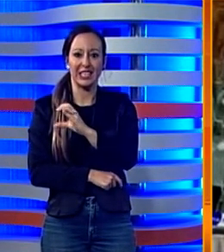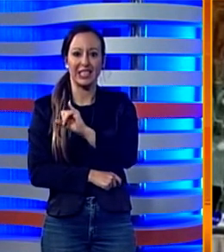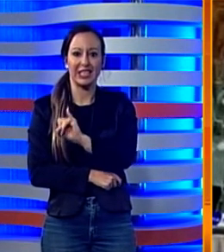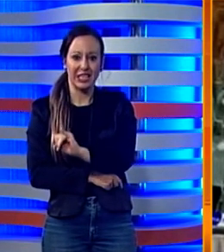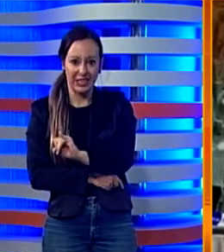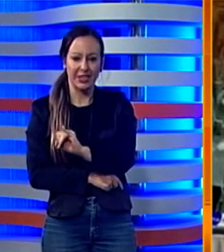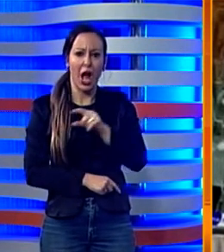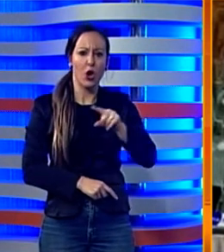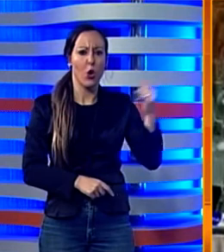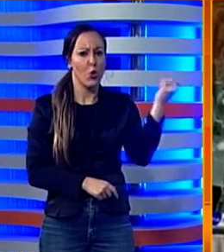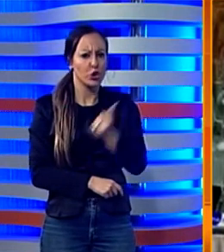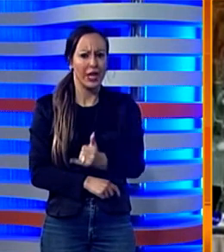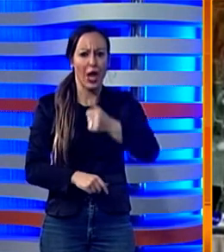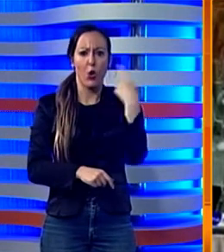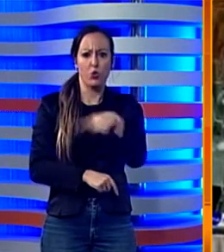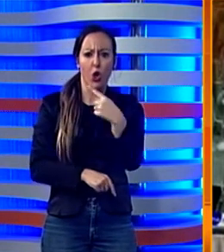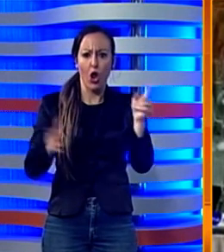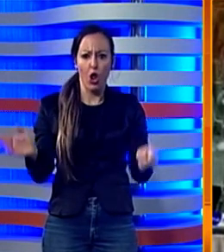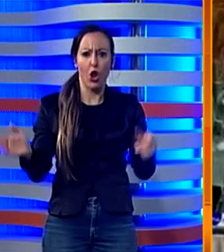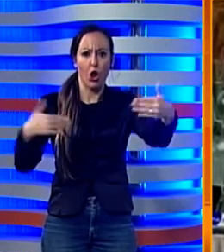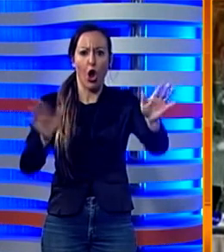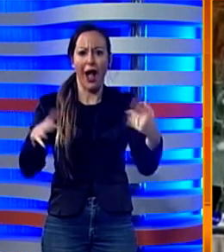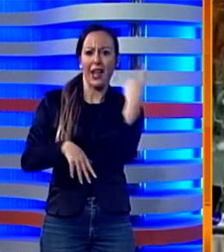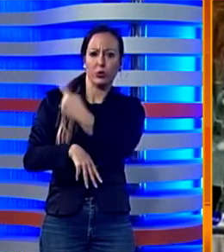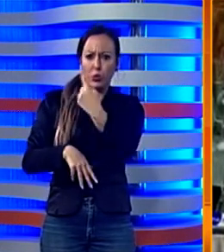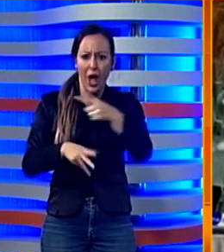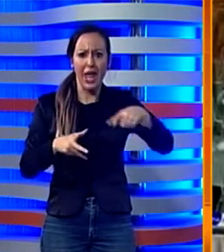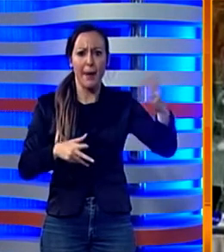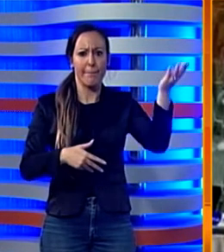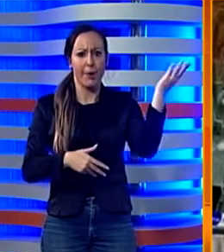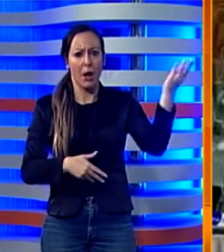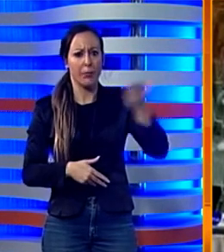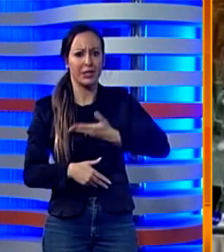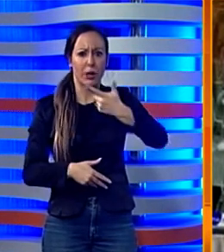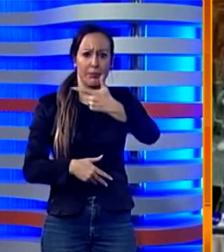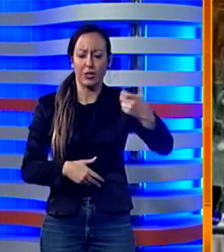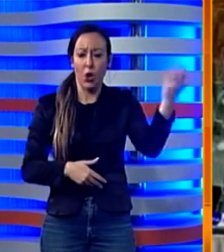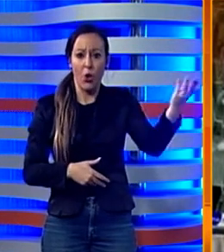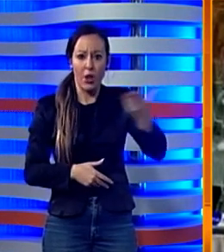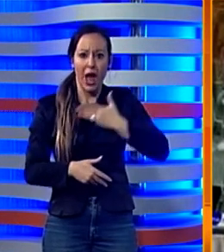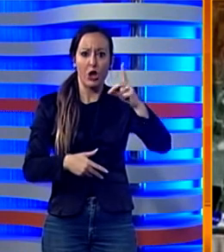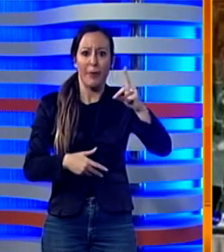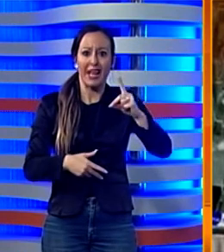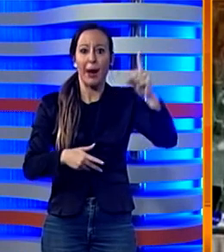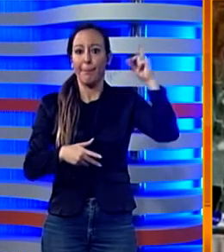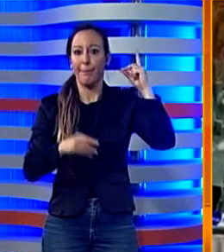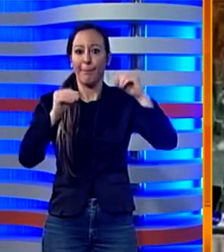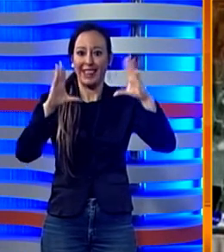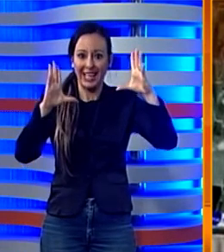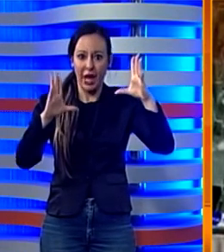'analisi delle immagini di videosorveglianza. L'indagato ha però respinto tutte le accuse.